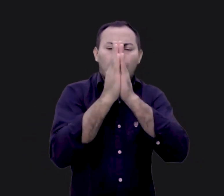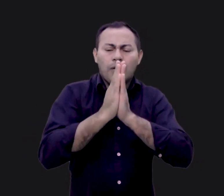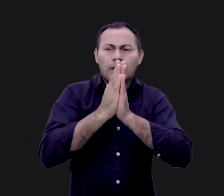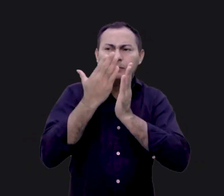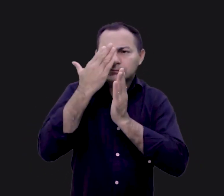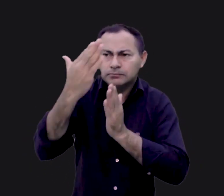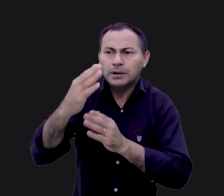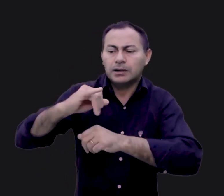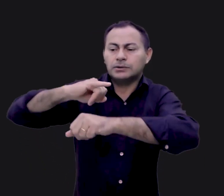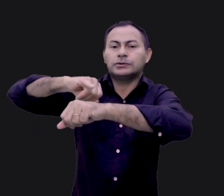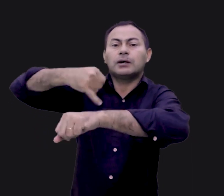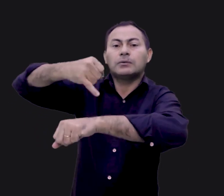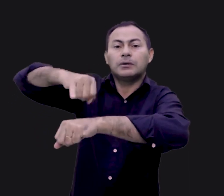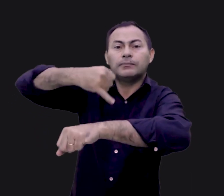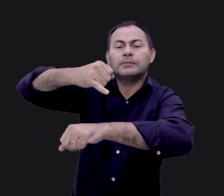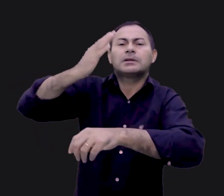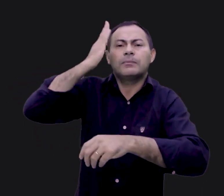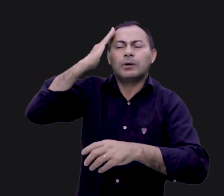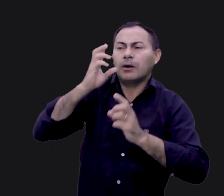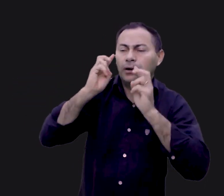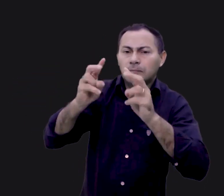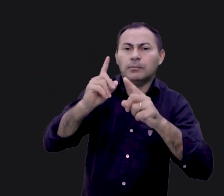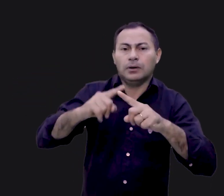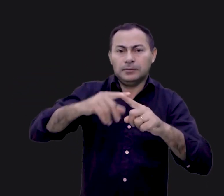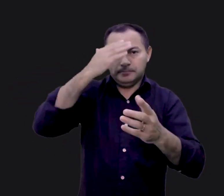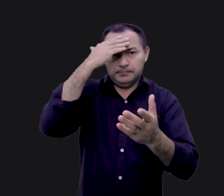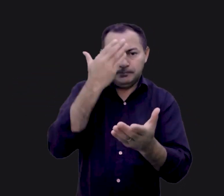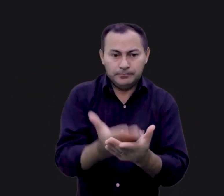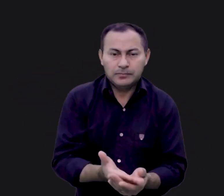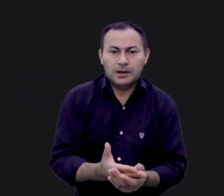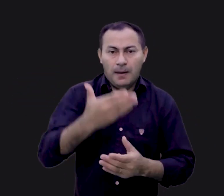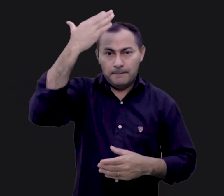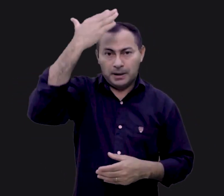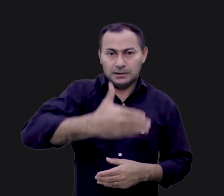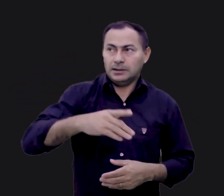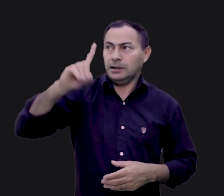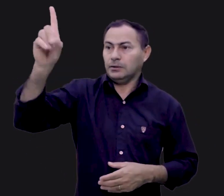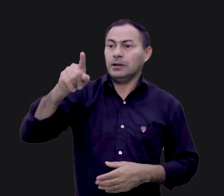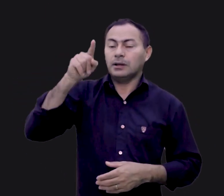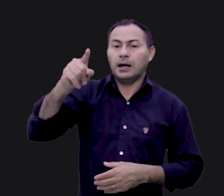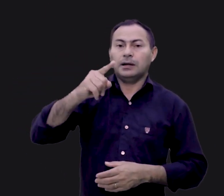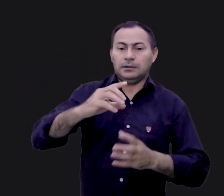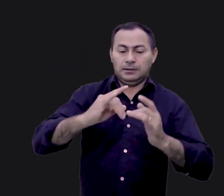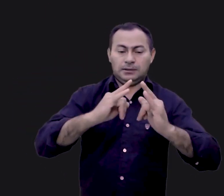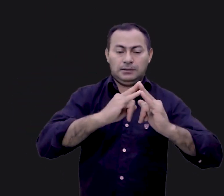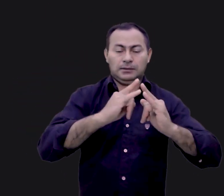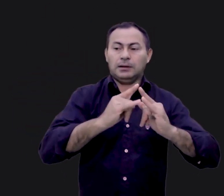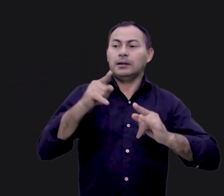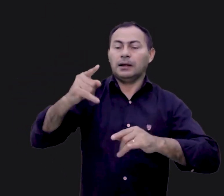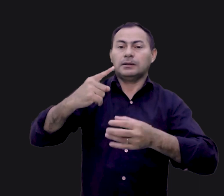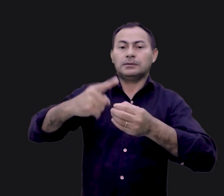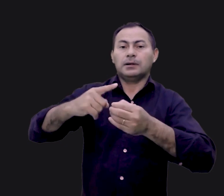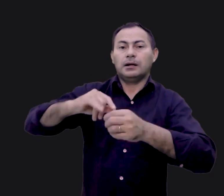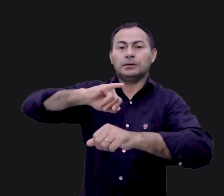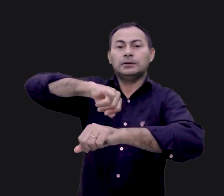voltada para Jerusalém. Você sabe por quê? Porque ele acreditava que a presença de Deus estava na arca lá em Jerusalém.